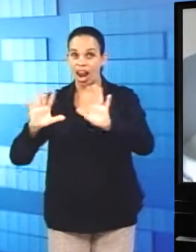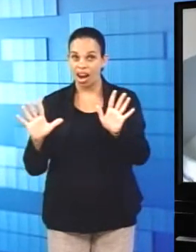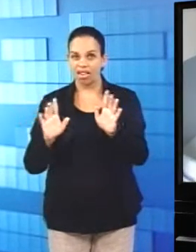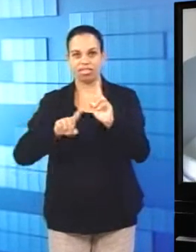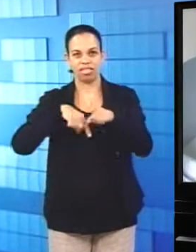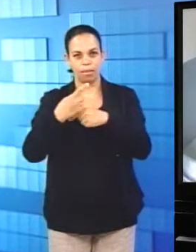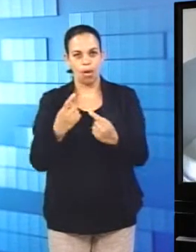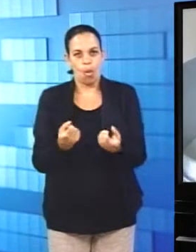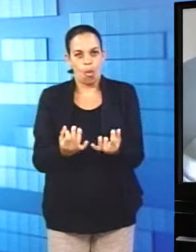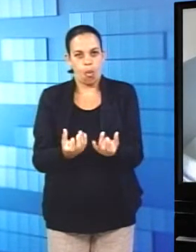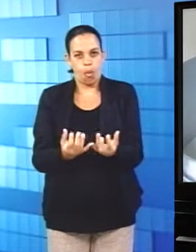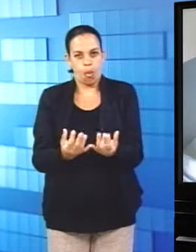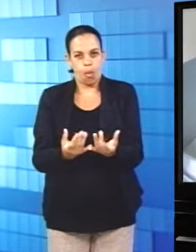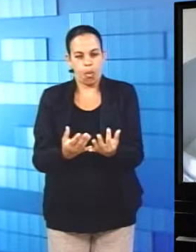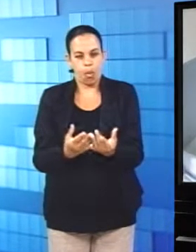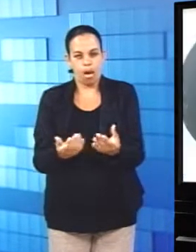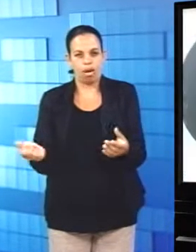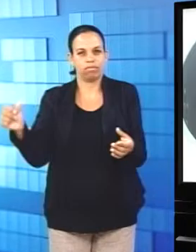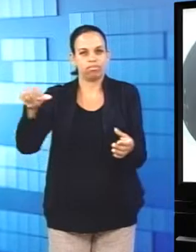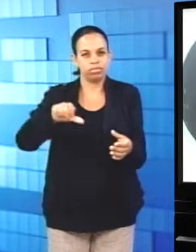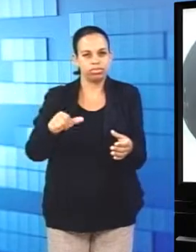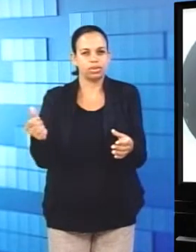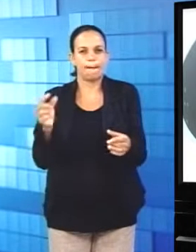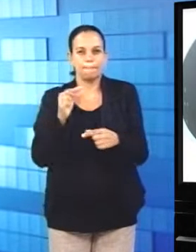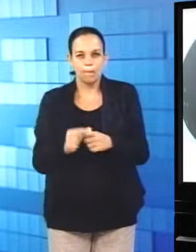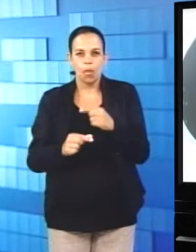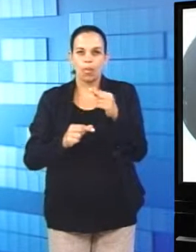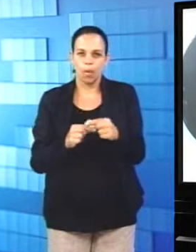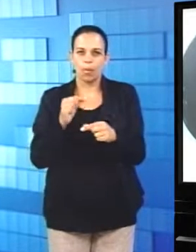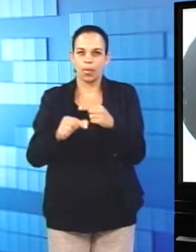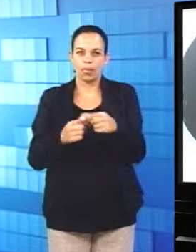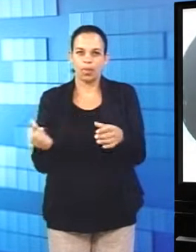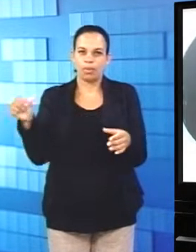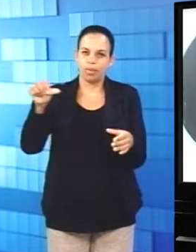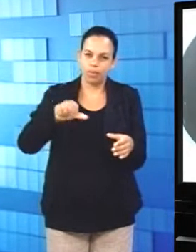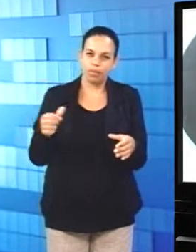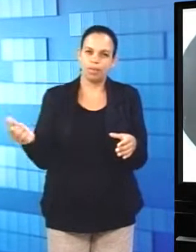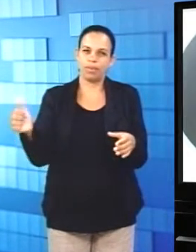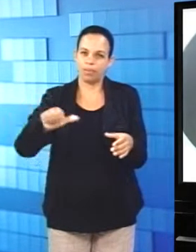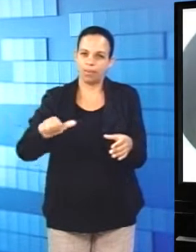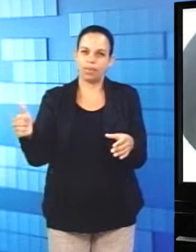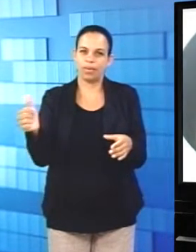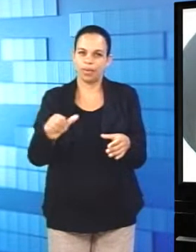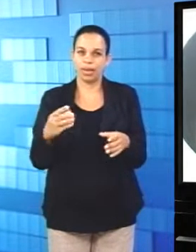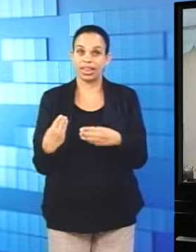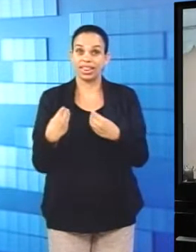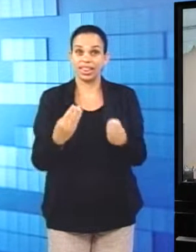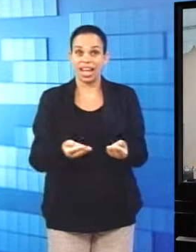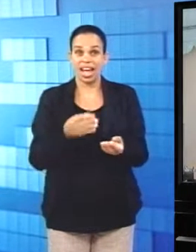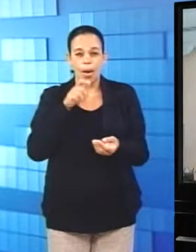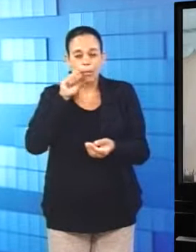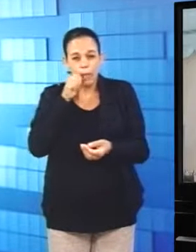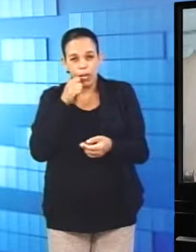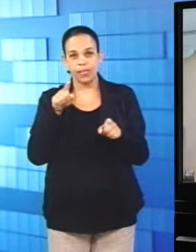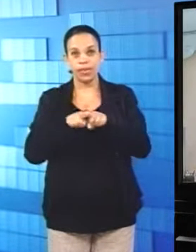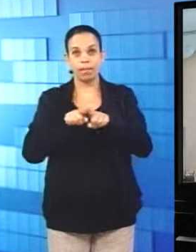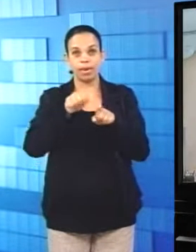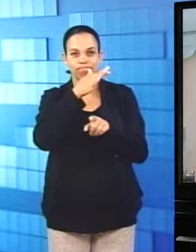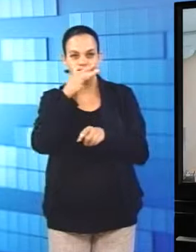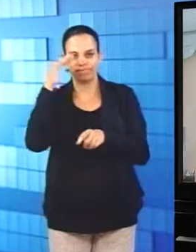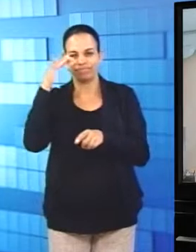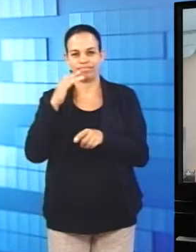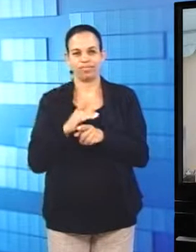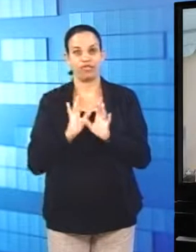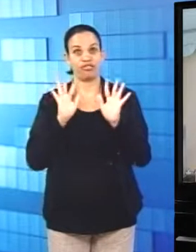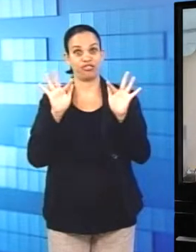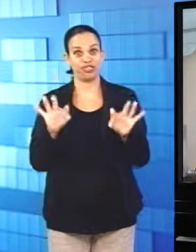o lúpulo é adicionado de forma fracionada, com o intuito de gerar amargor e aromas à bebida. Por fim, o produto é